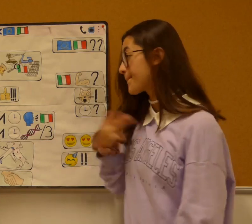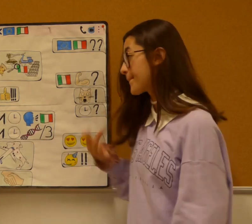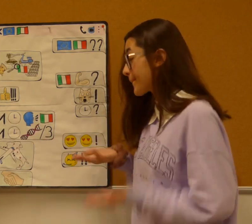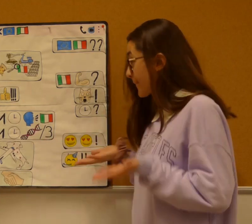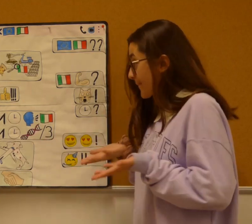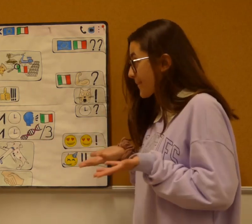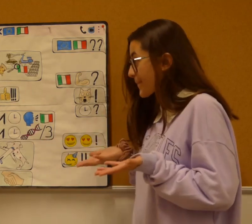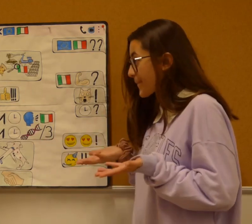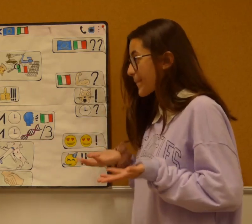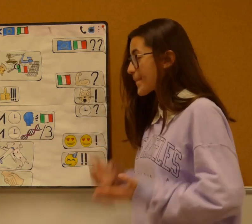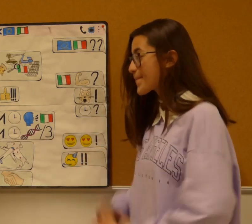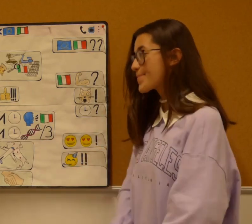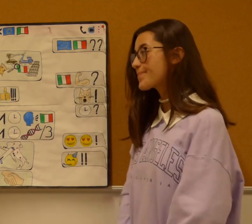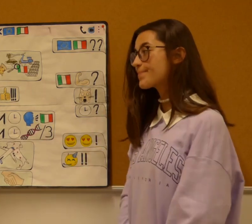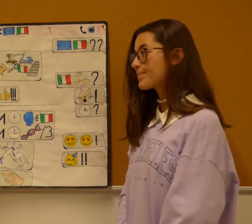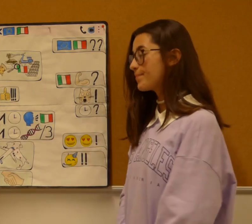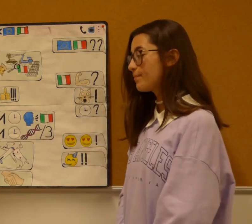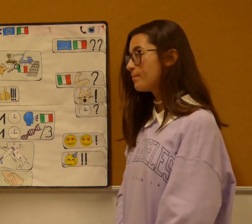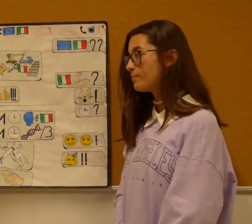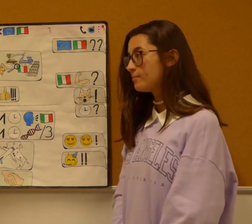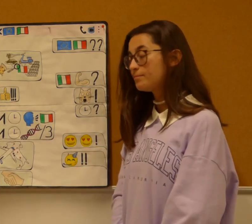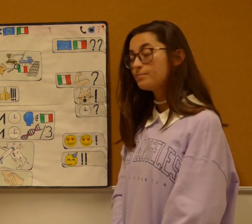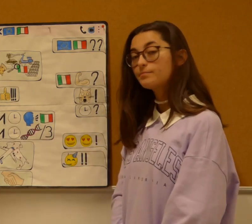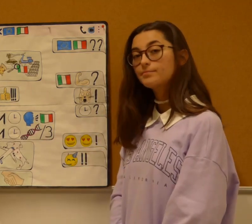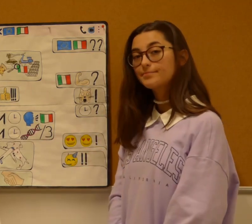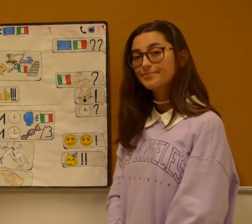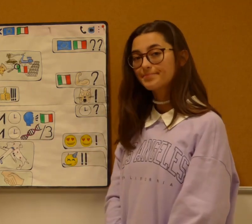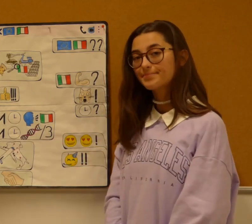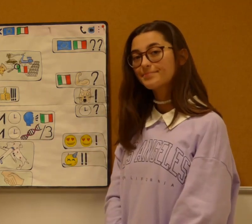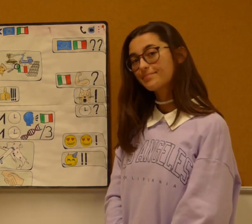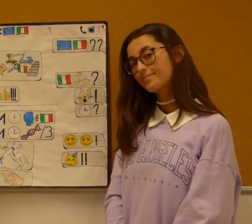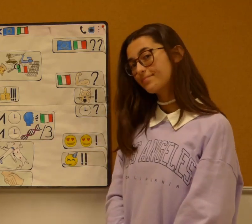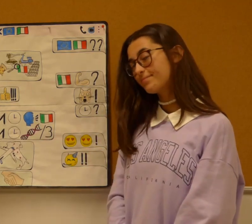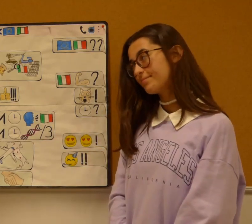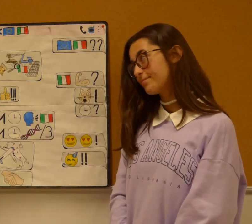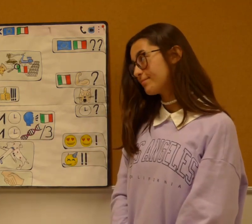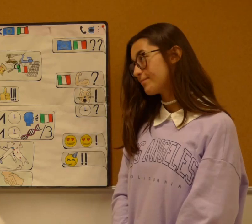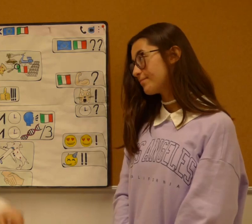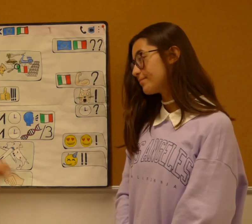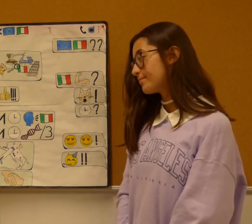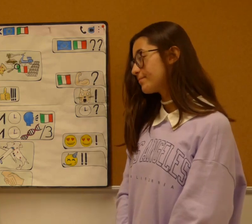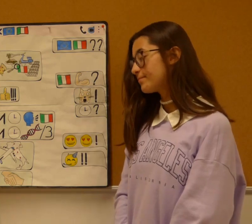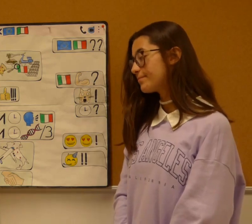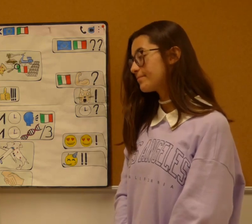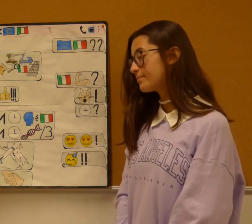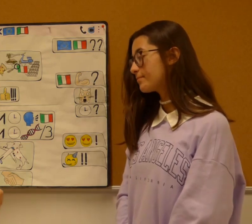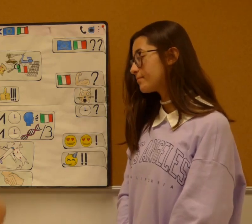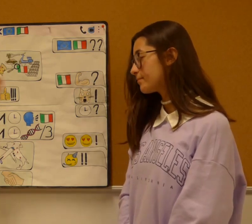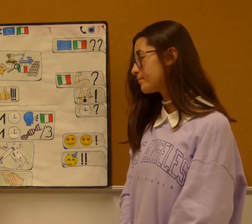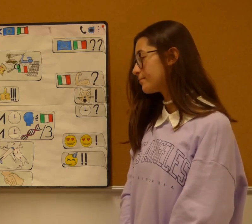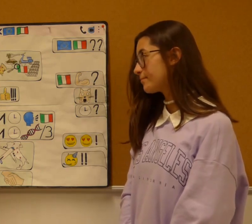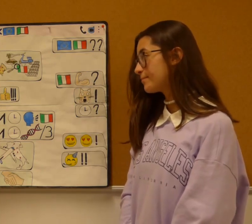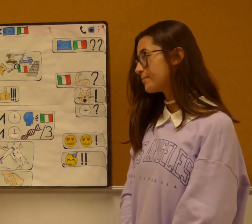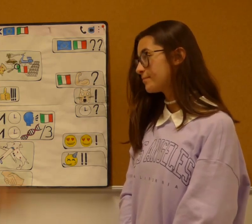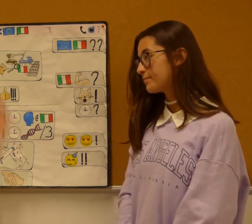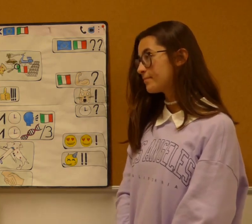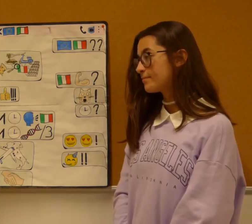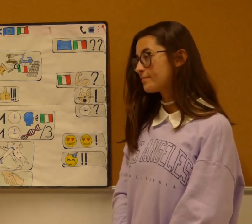Quels sont les avantages ? Cette option nous apporte une aisance orale ainsi que la possibilité de faire des voyages scolaires en Italie.